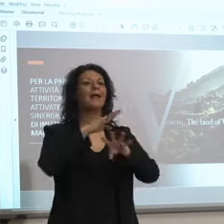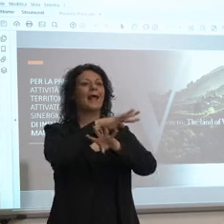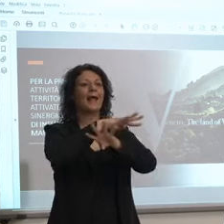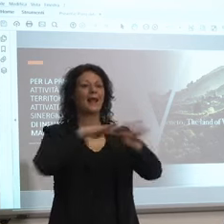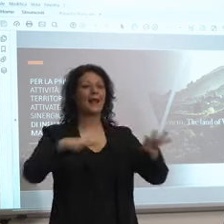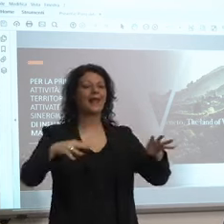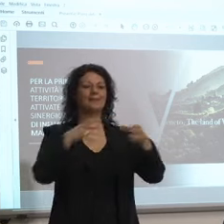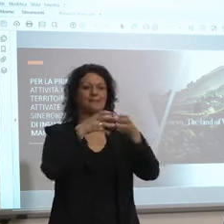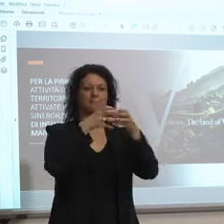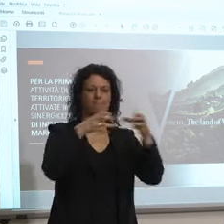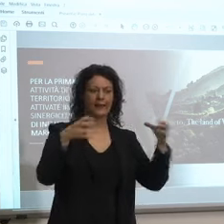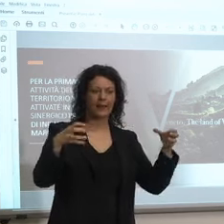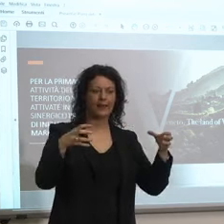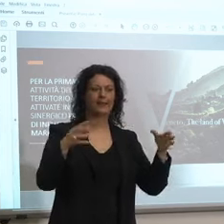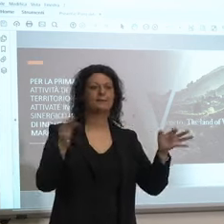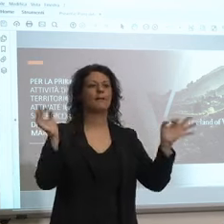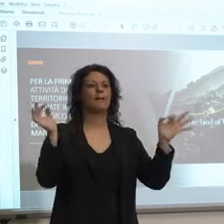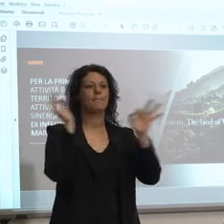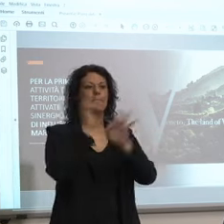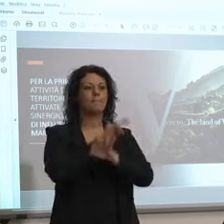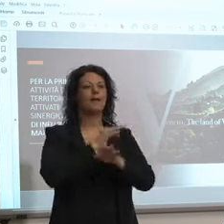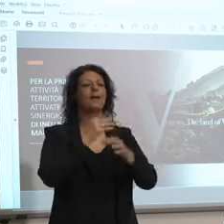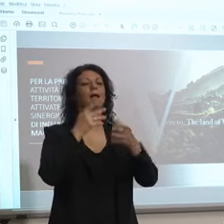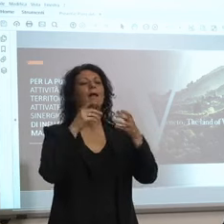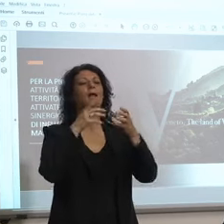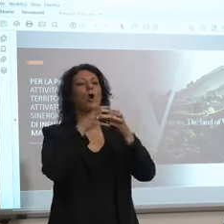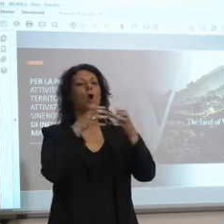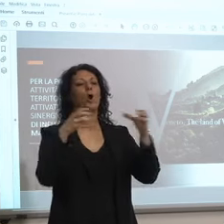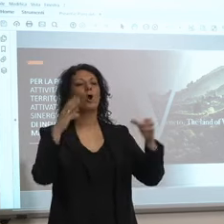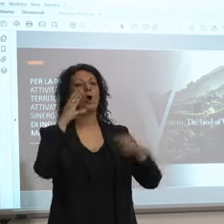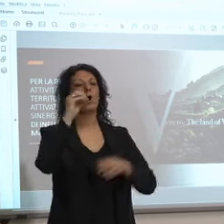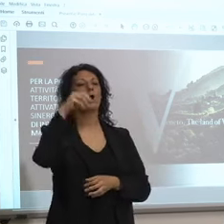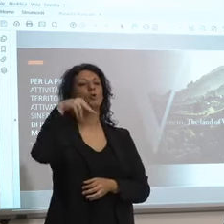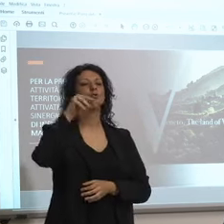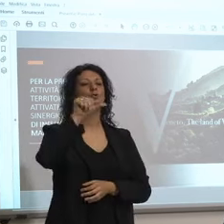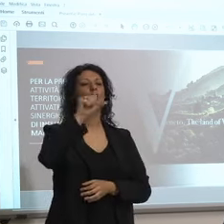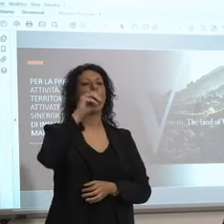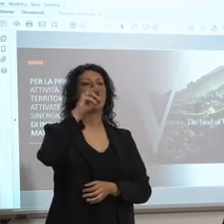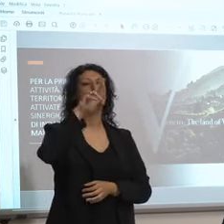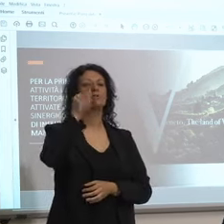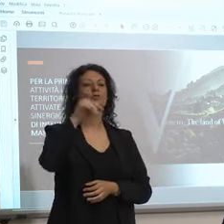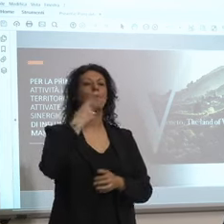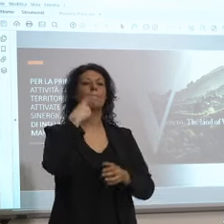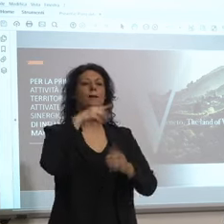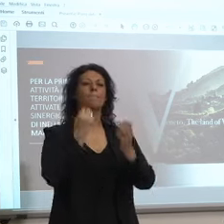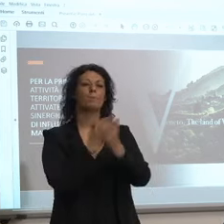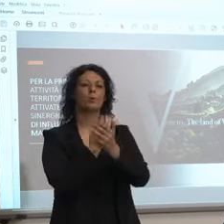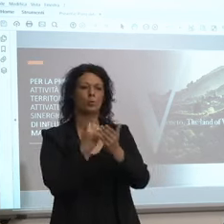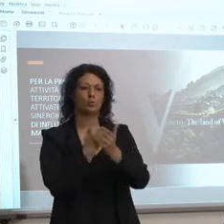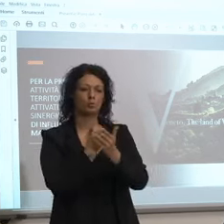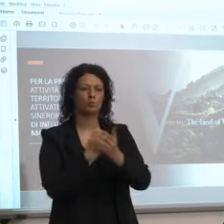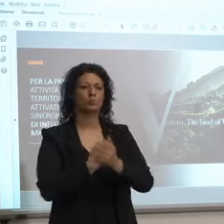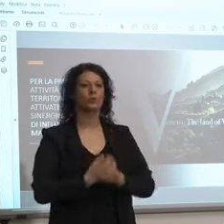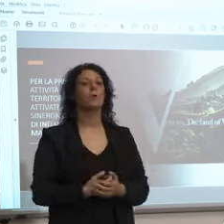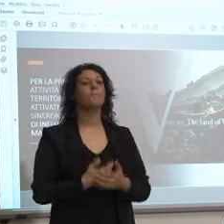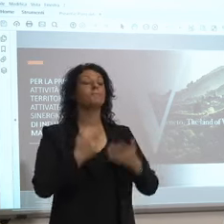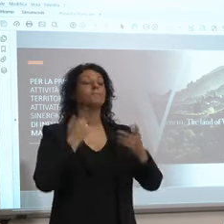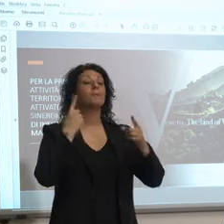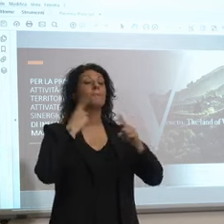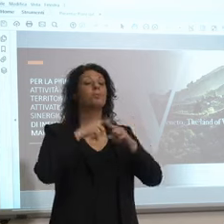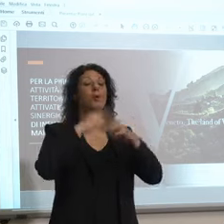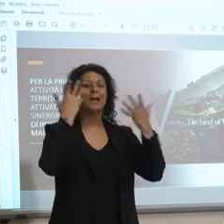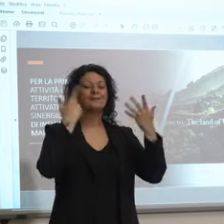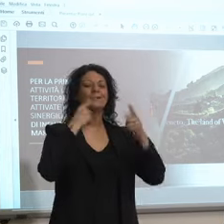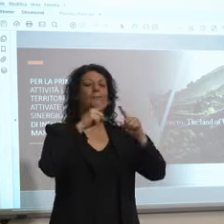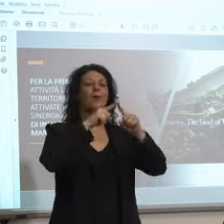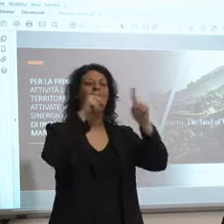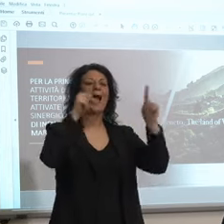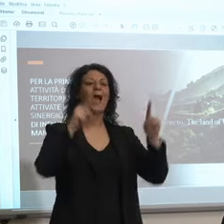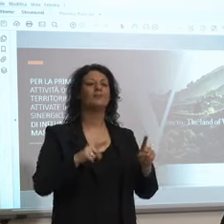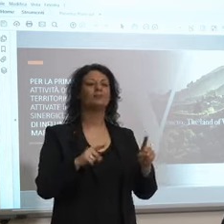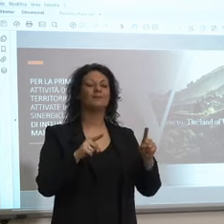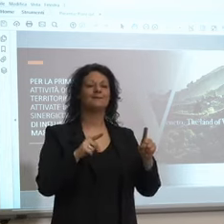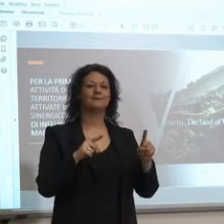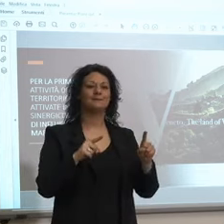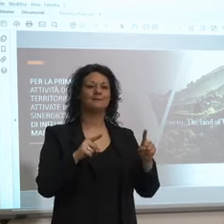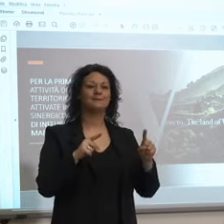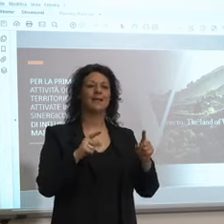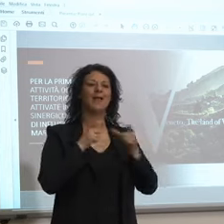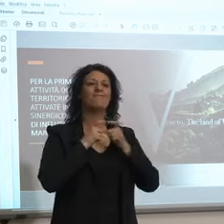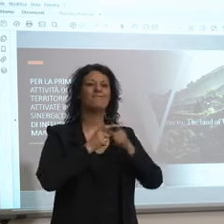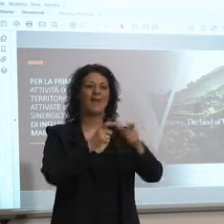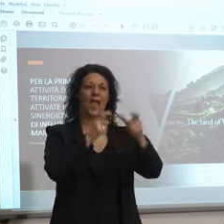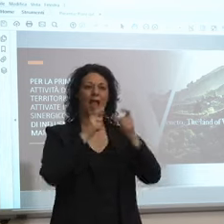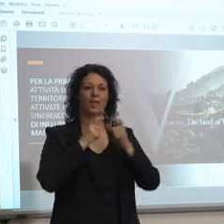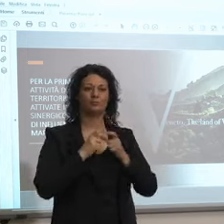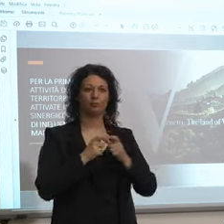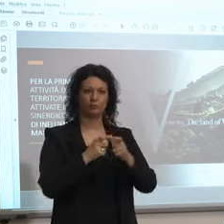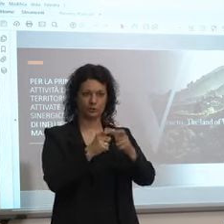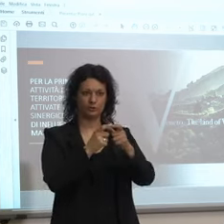consorsi di promozione delle ati guardate stamattina per esempio mi ha chiamato una di un'agenzia di viaggi che sono le più colpite e mi ha detto guarda io la rete